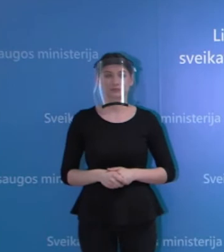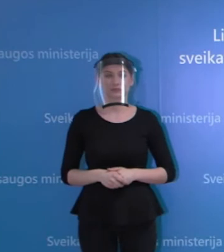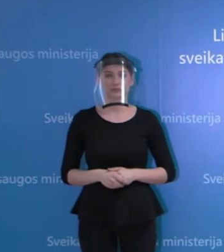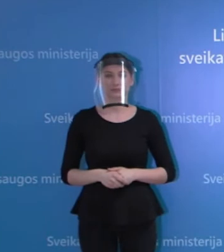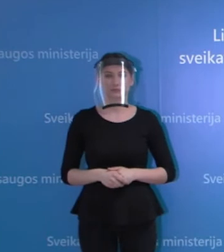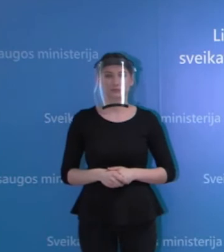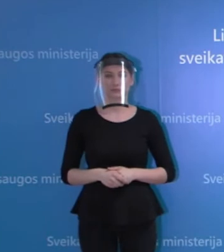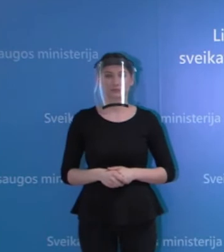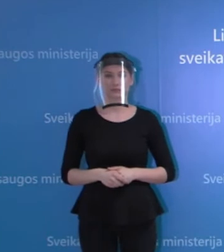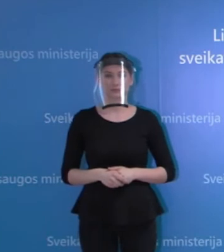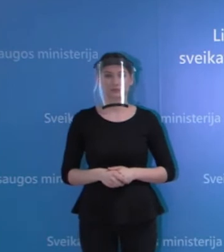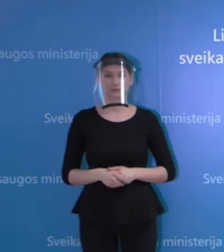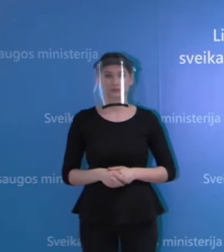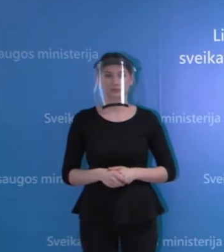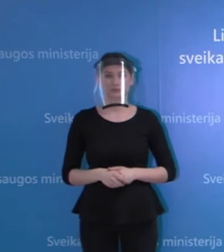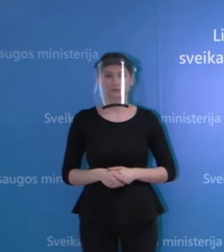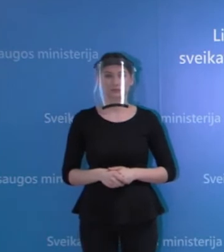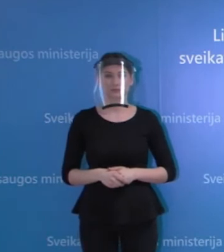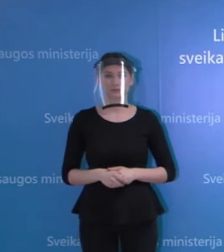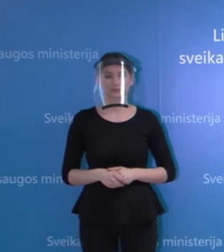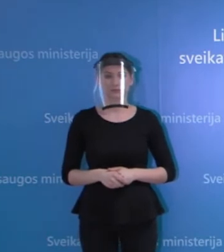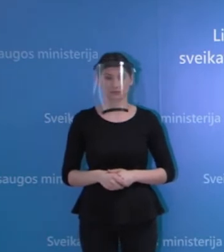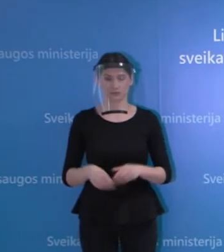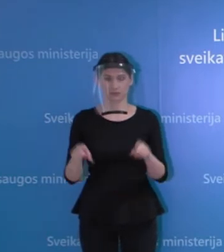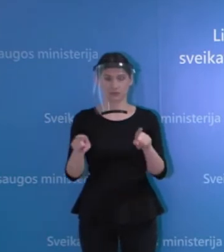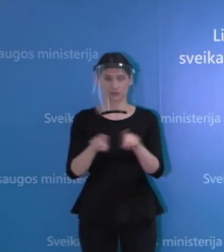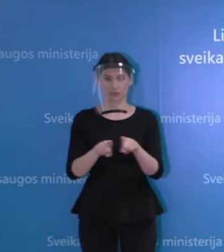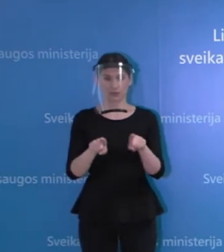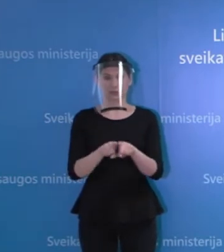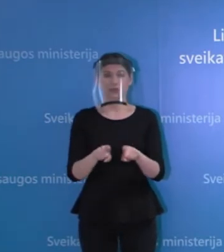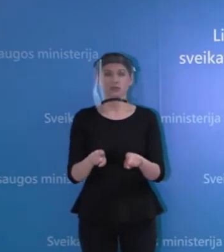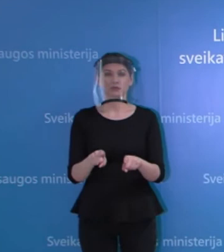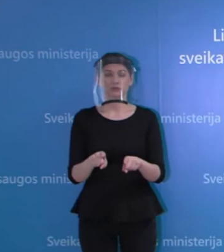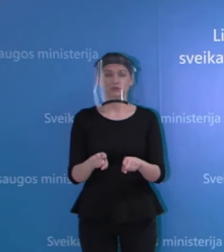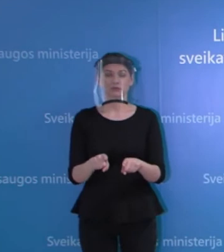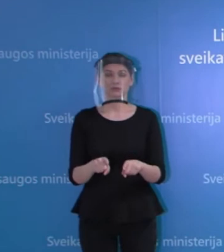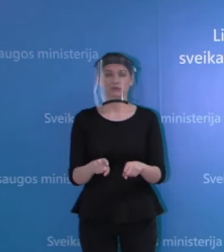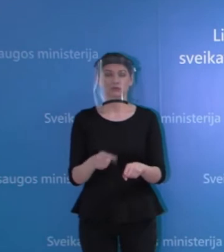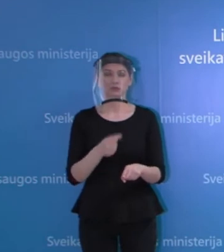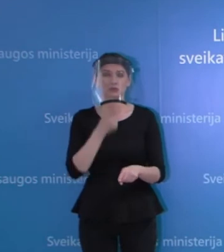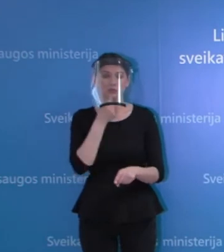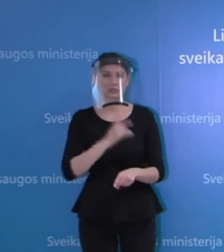norėčiau paminėti, tai gavom tokių tikrai nerimą